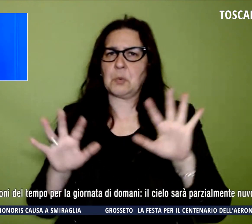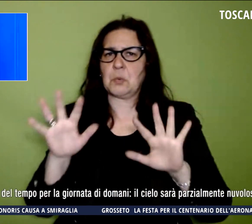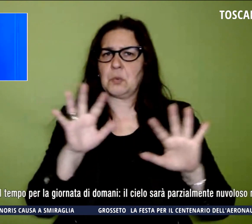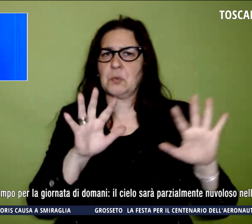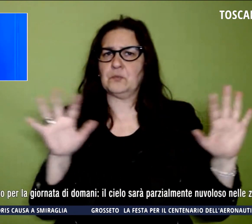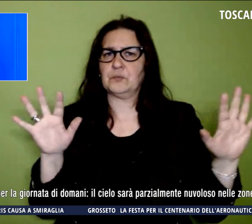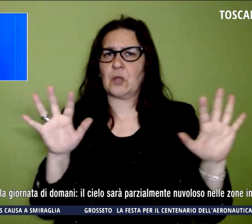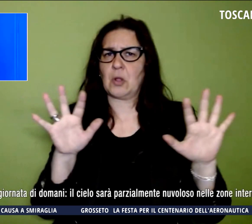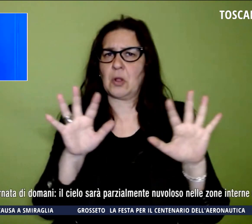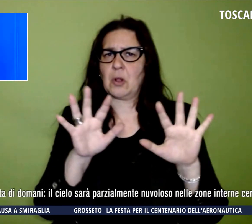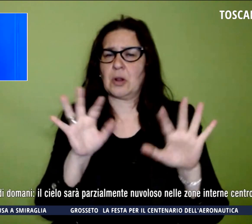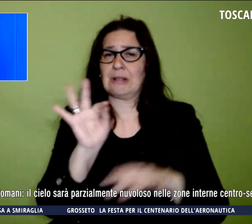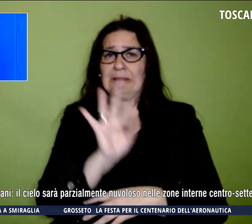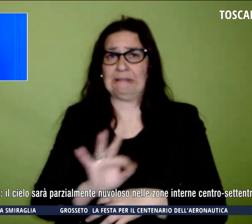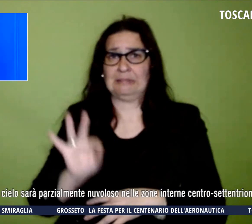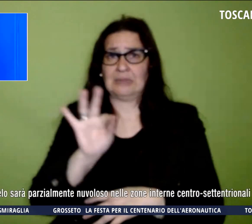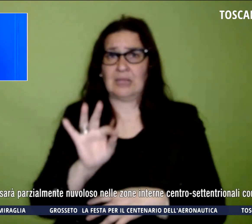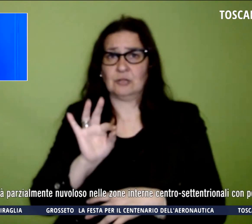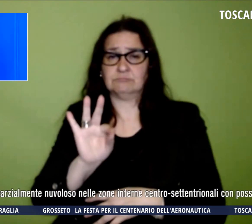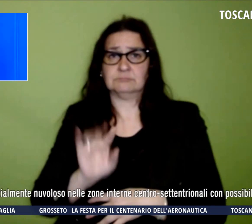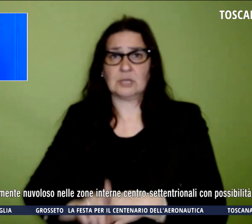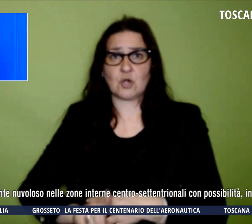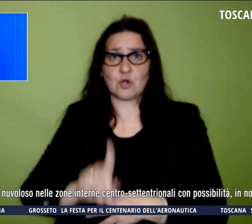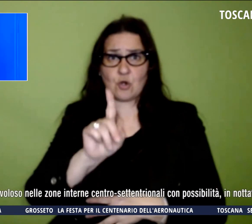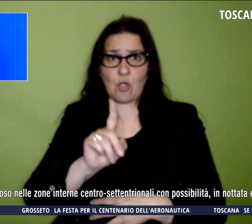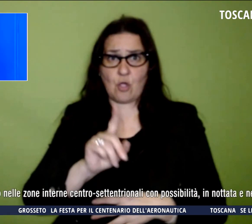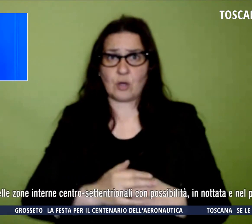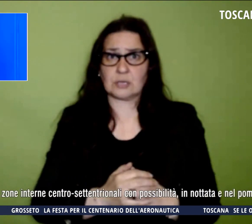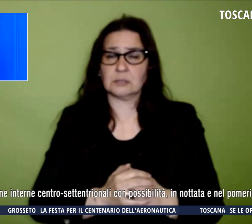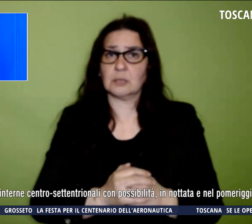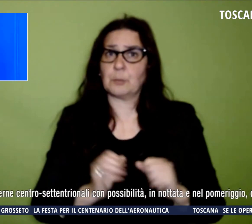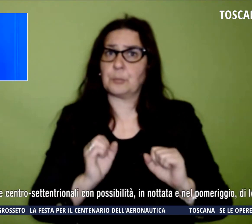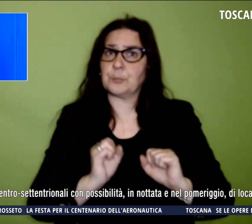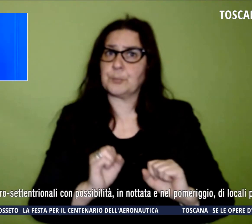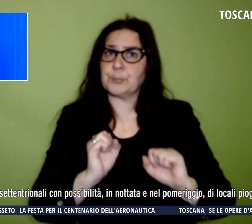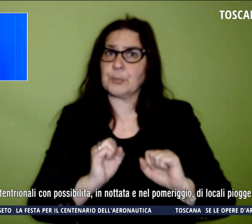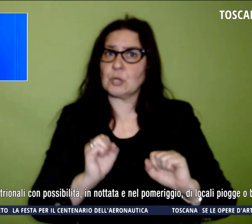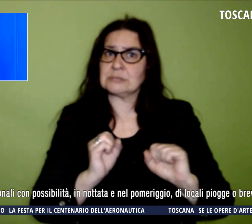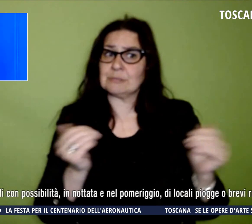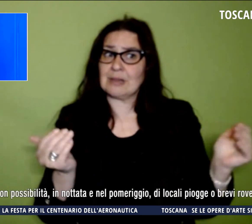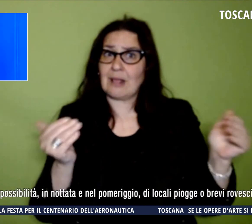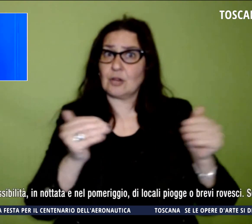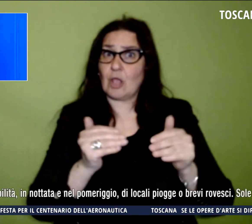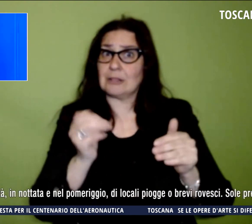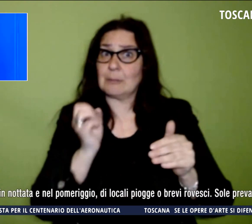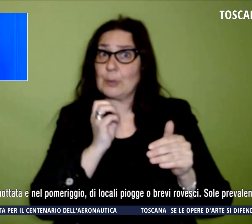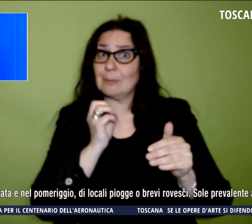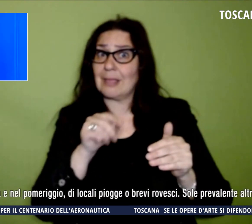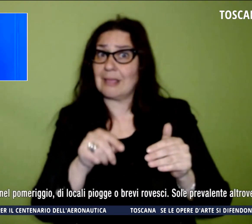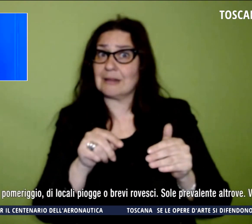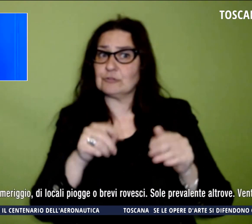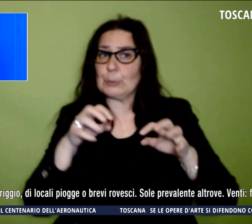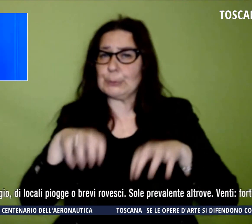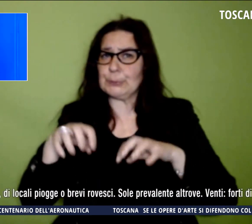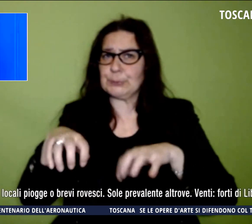interne centro-settentrionali, con possibilità in nottata e nel pomeriggio di locali piogge o